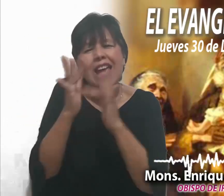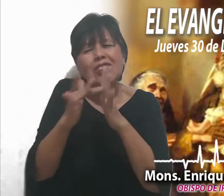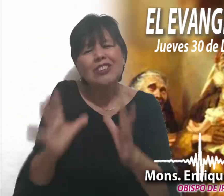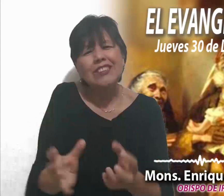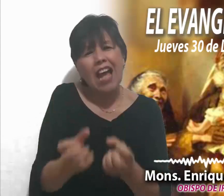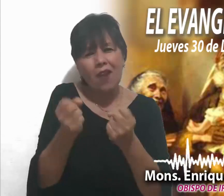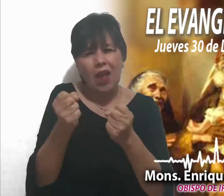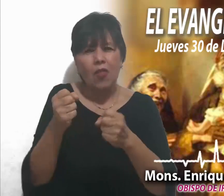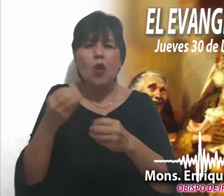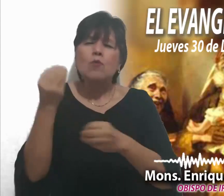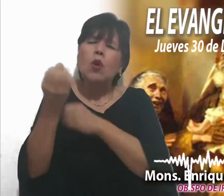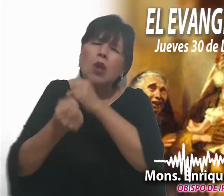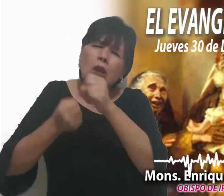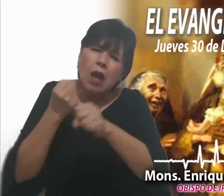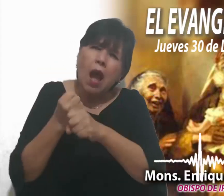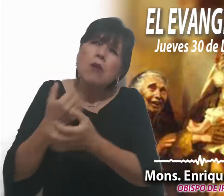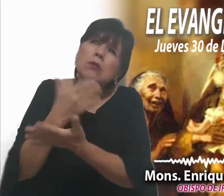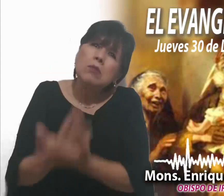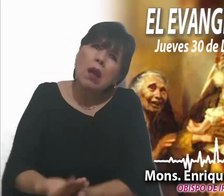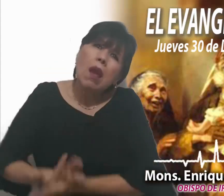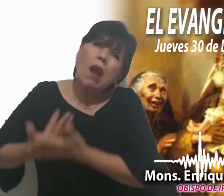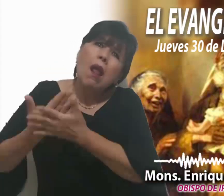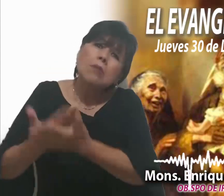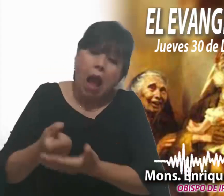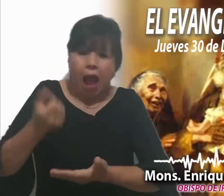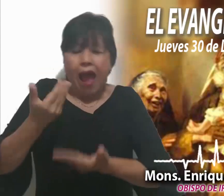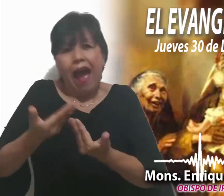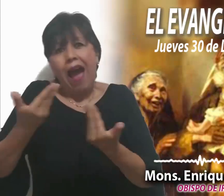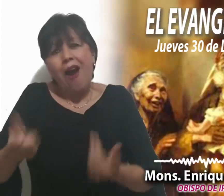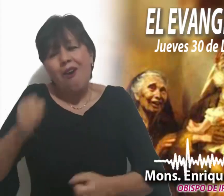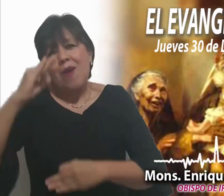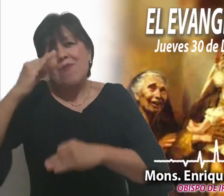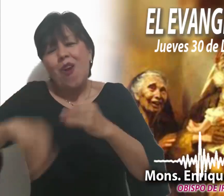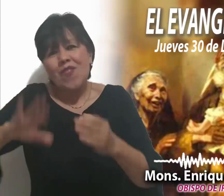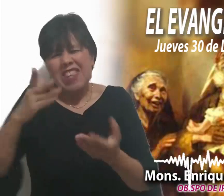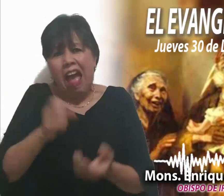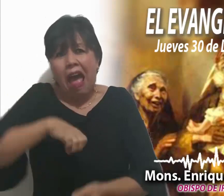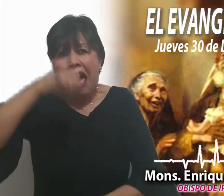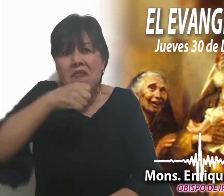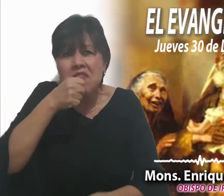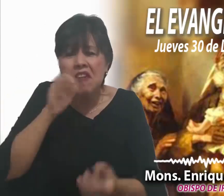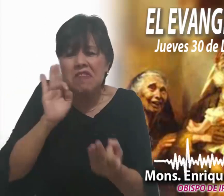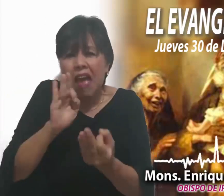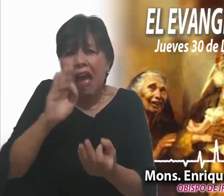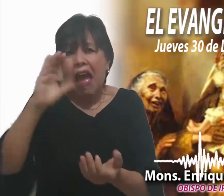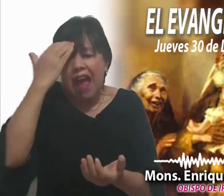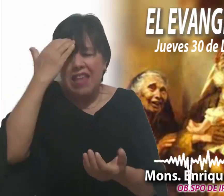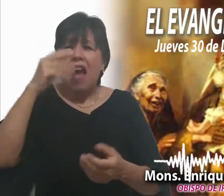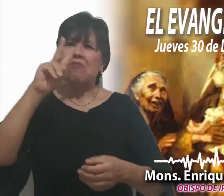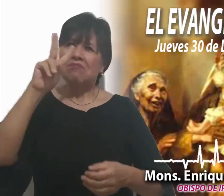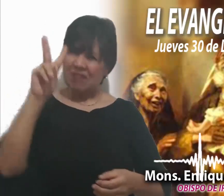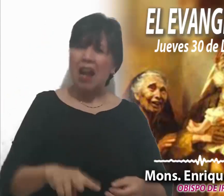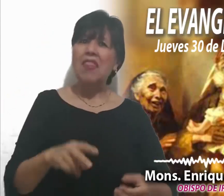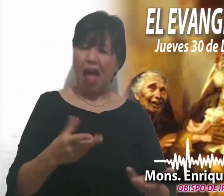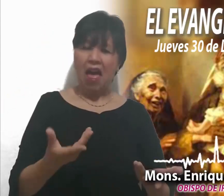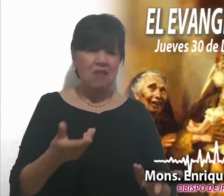una vida en constante espera. Y ahora, al final de sus días, pueden confirmar que sus vidas